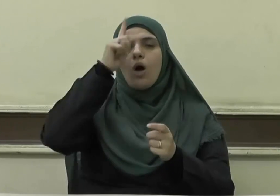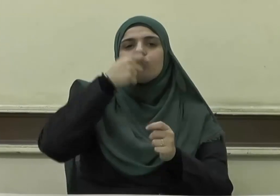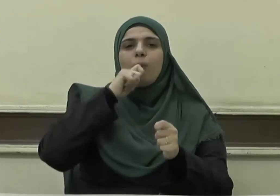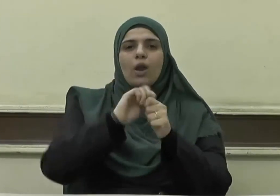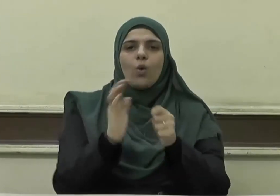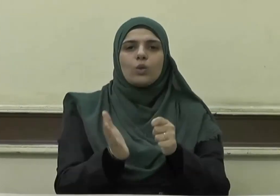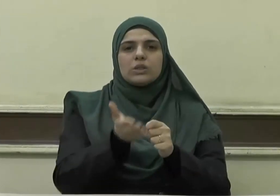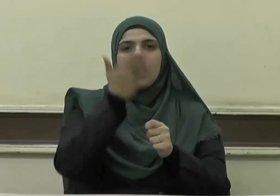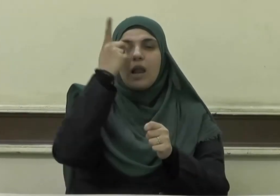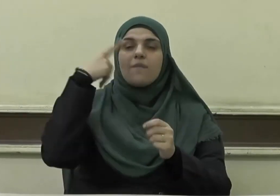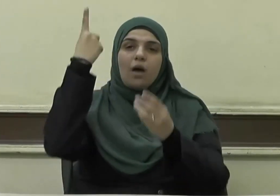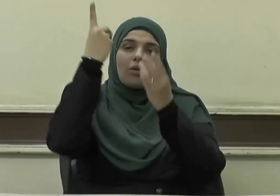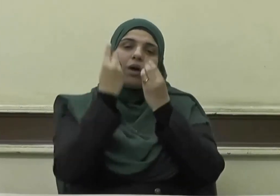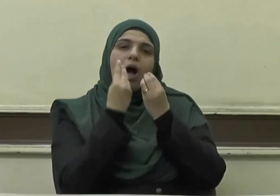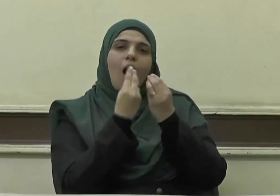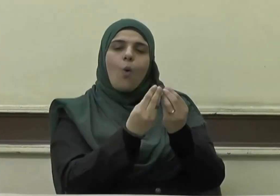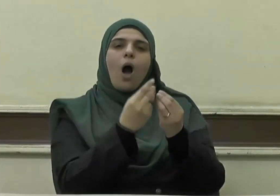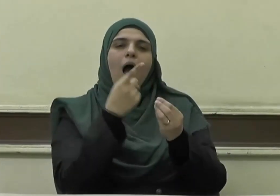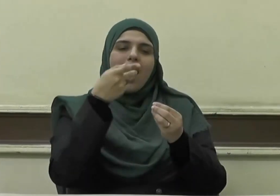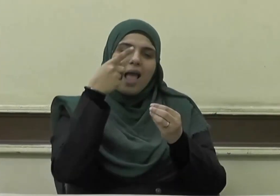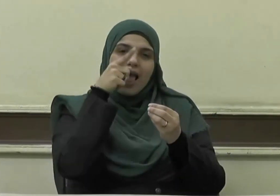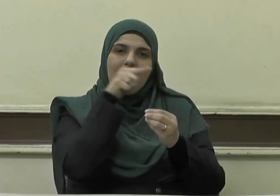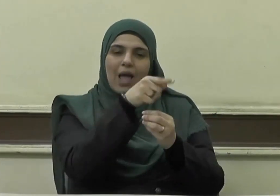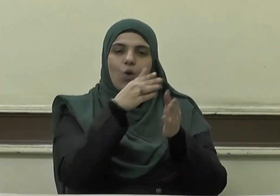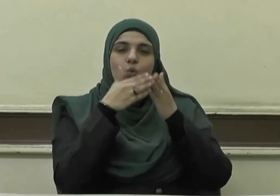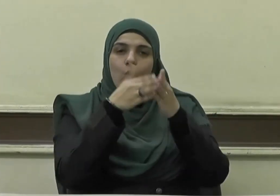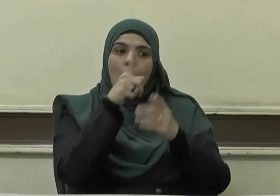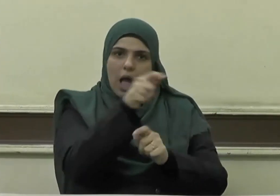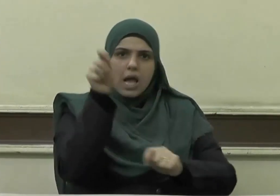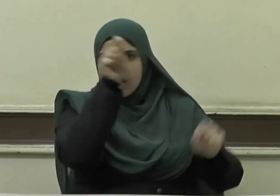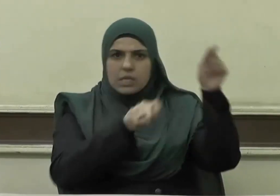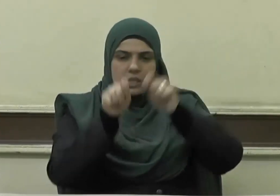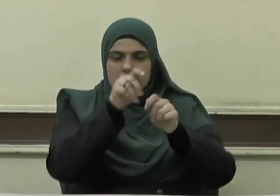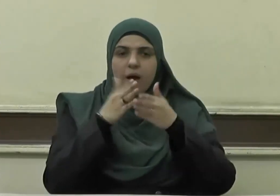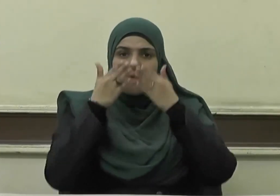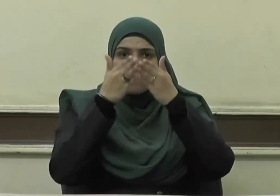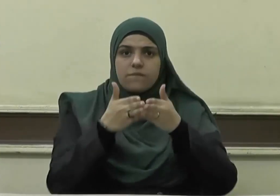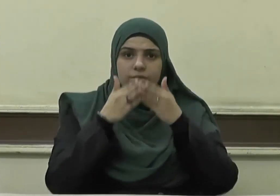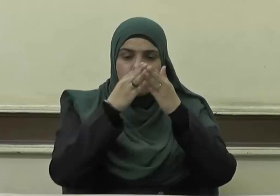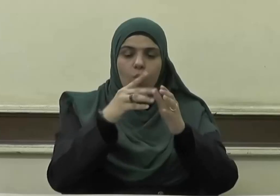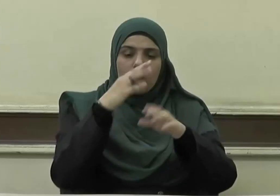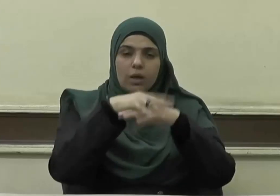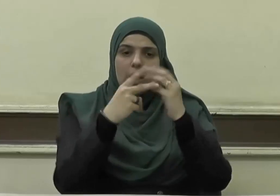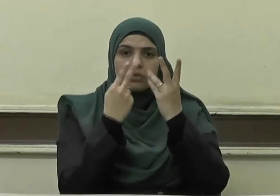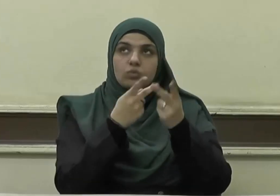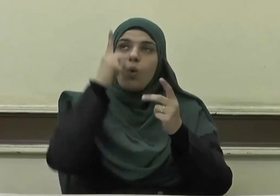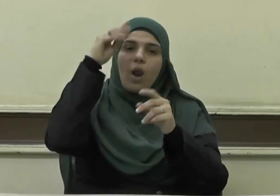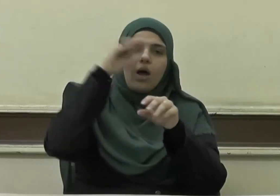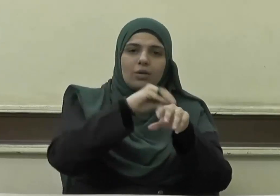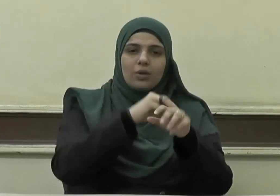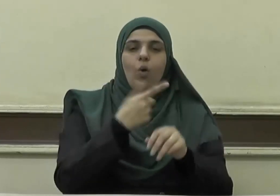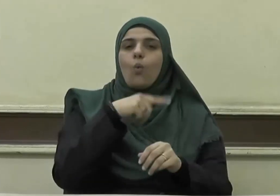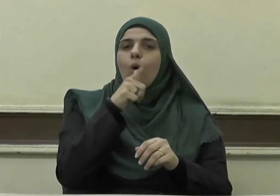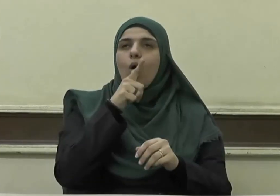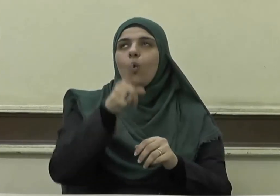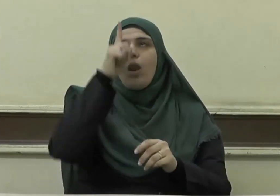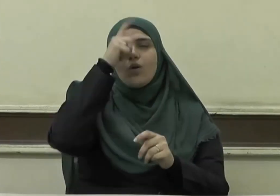فأوحينا إليه أن اصنع الفلك بأعيننا ووحينا ويقول جل شأنه